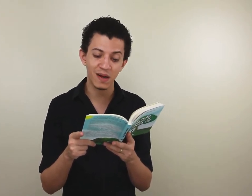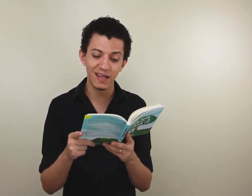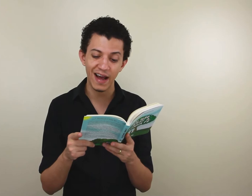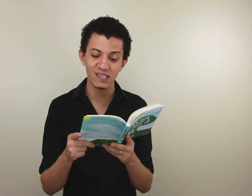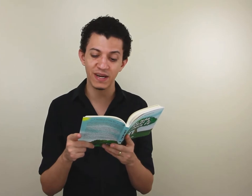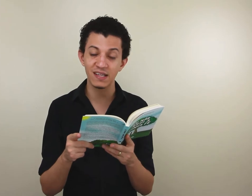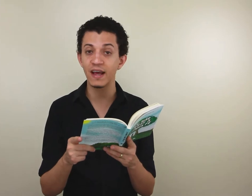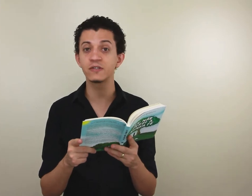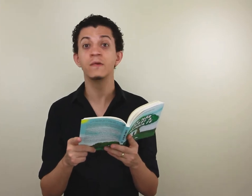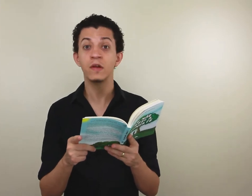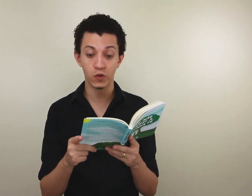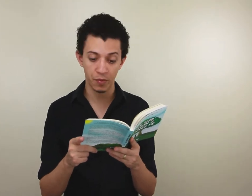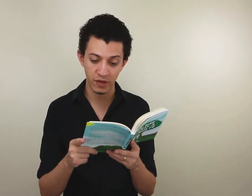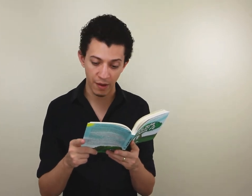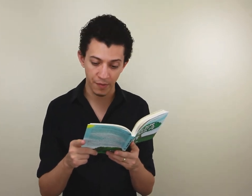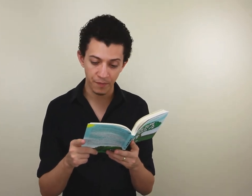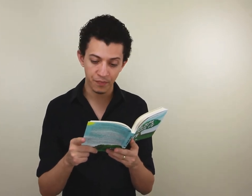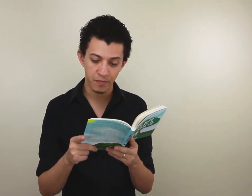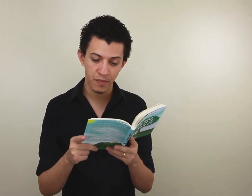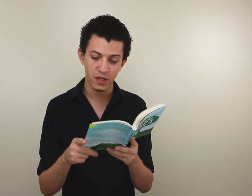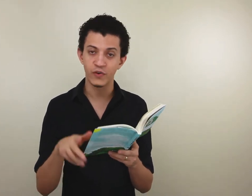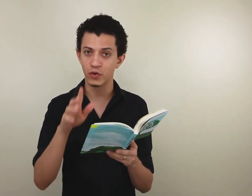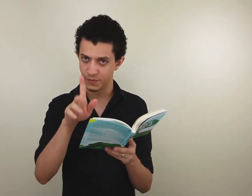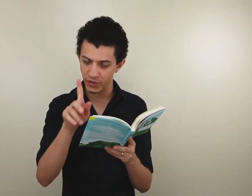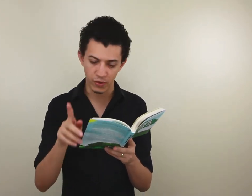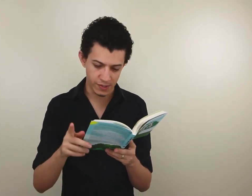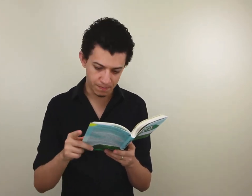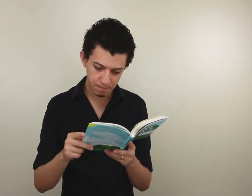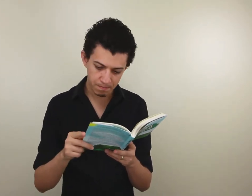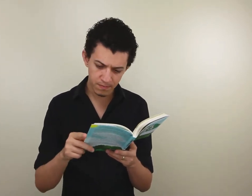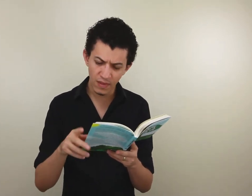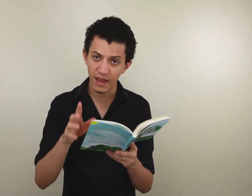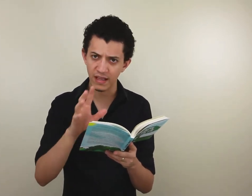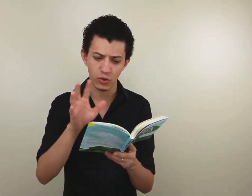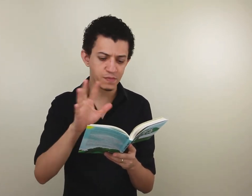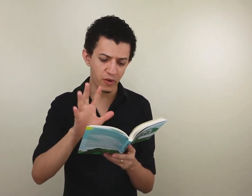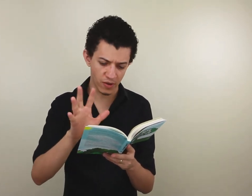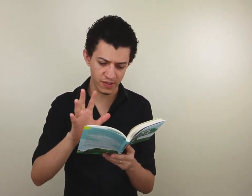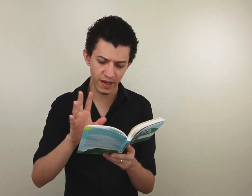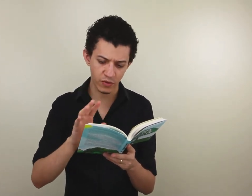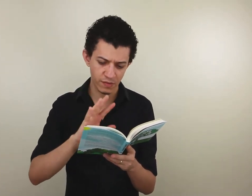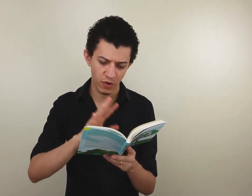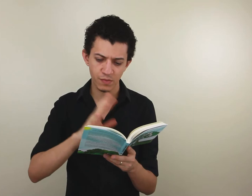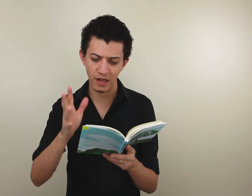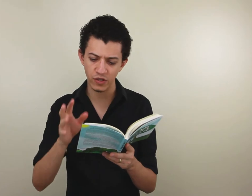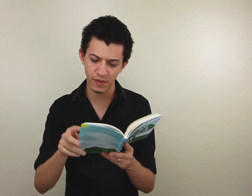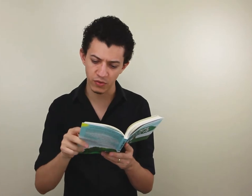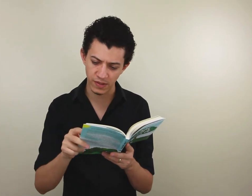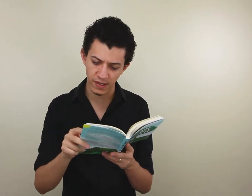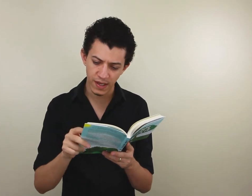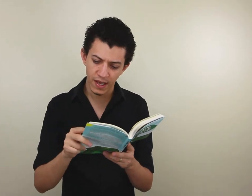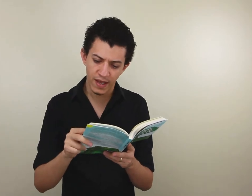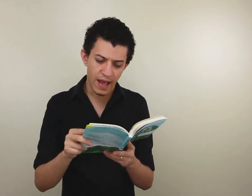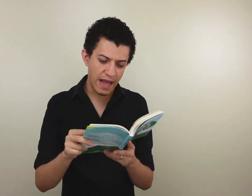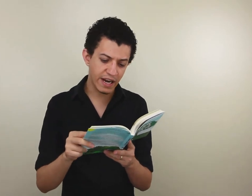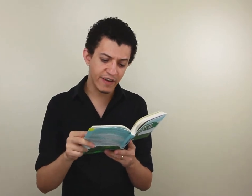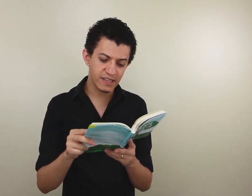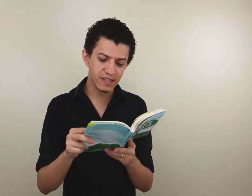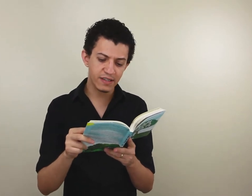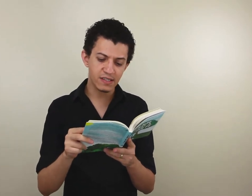materiais brasileiros sobre o tema. Isso foi em 2012, 2011, né? 2011 para 2012. Através da escrita de